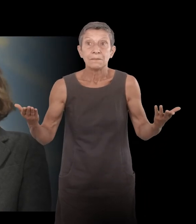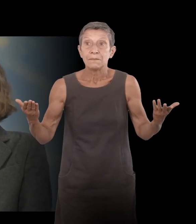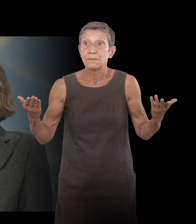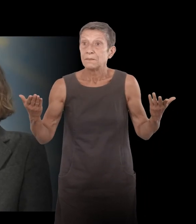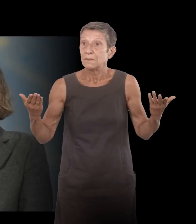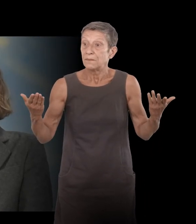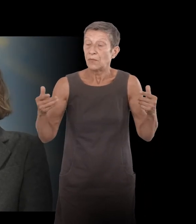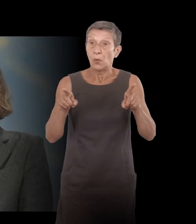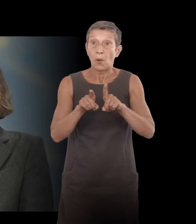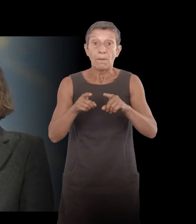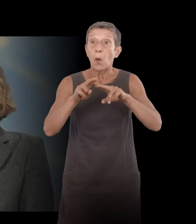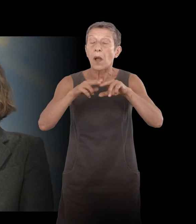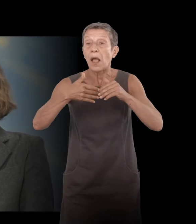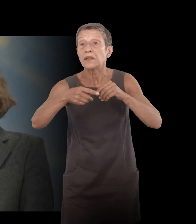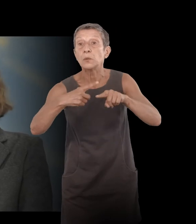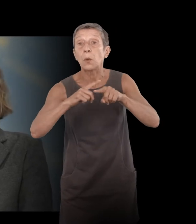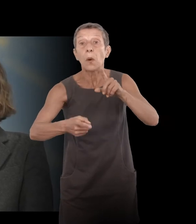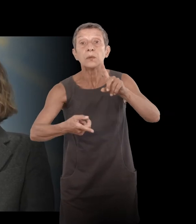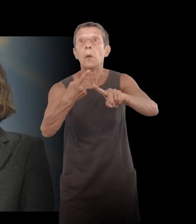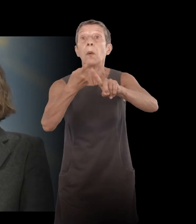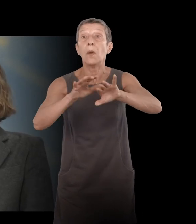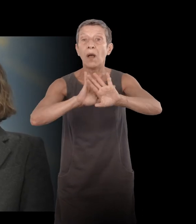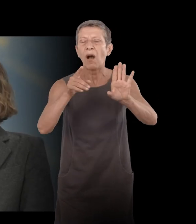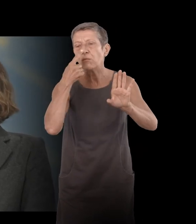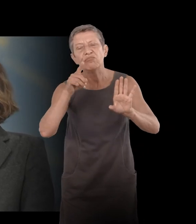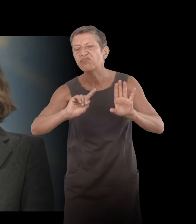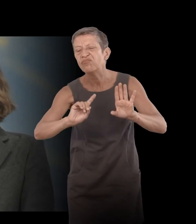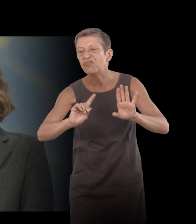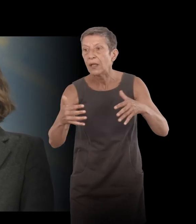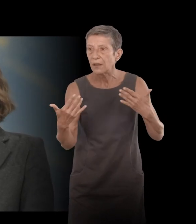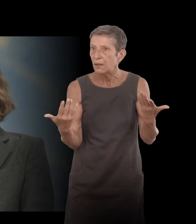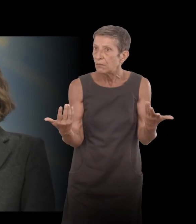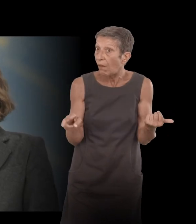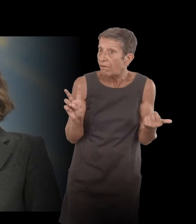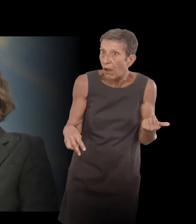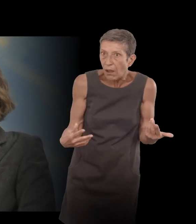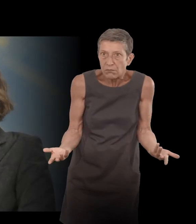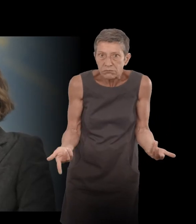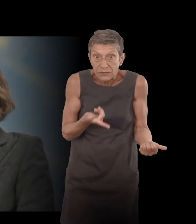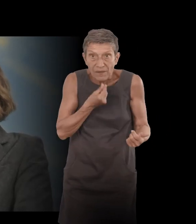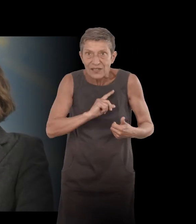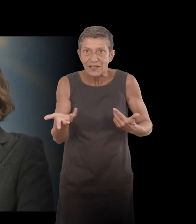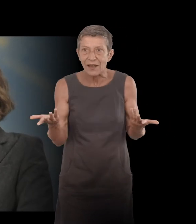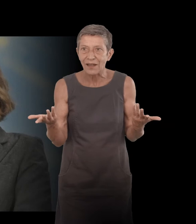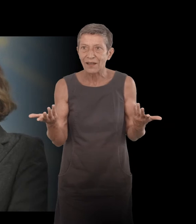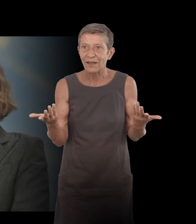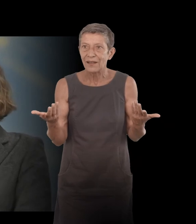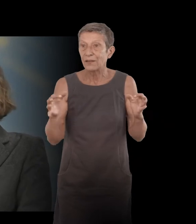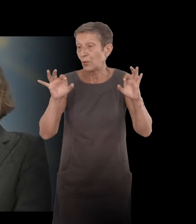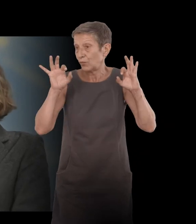relativiser le reste, voilà, et c'est pas évident, c'est pas vraiment pas évident, et donc j'écrivais à côté aussi pour, voilà, tout ce qui